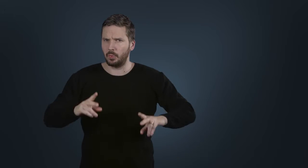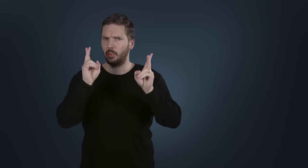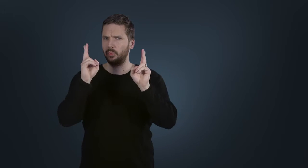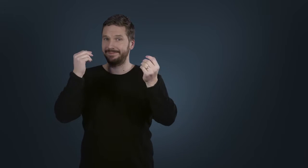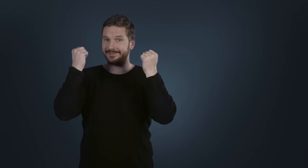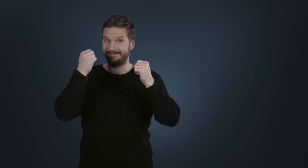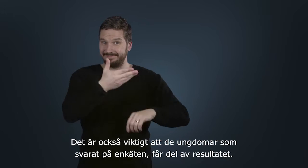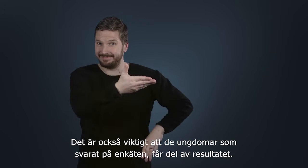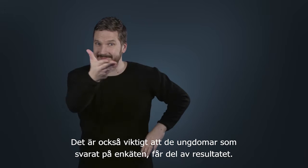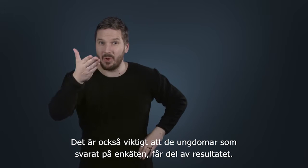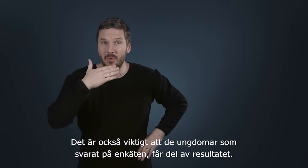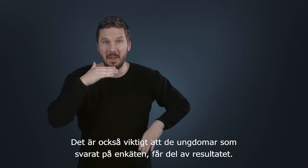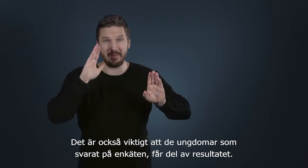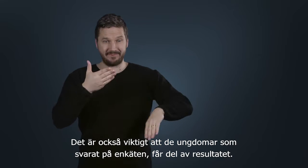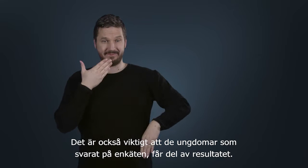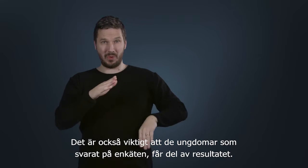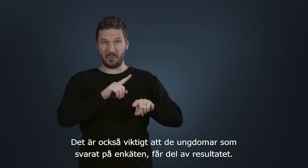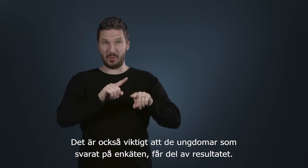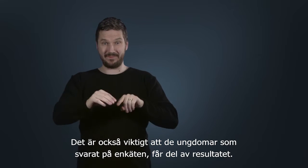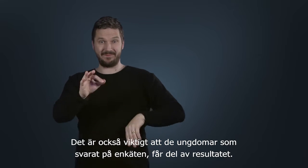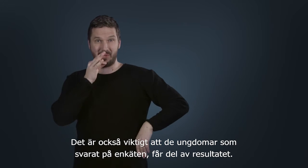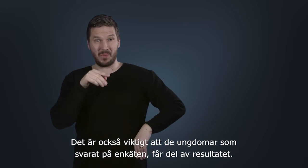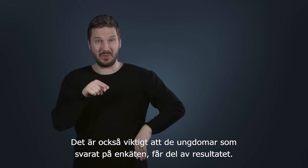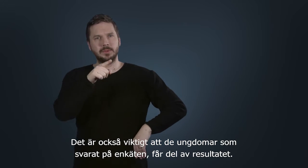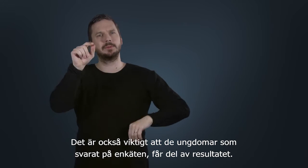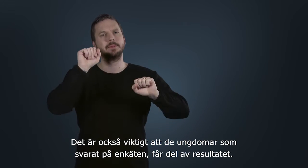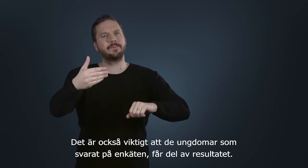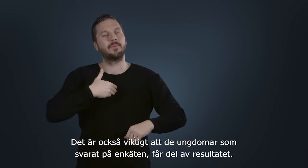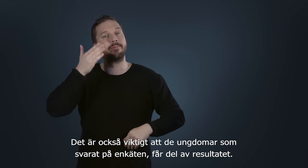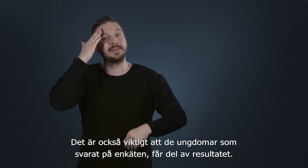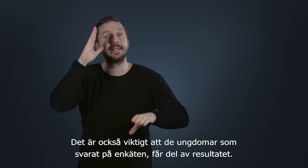Det är också viktigt att de ungdomar som svarat på enkäten får del av resultatet.